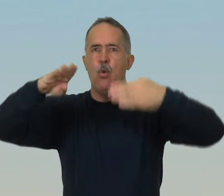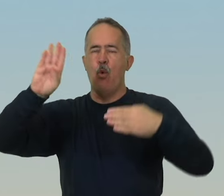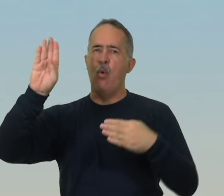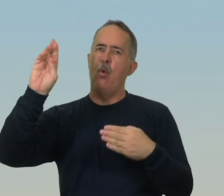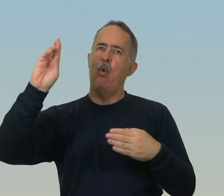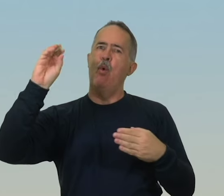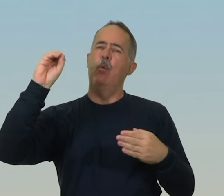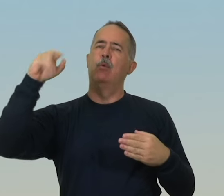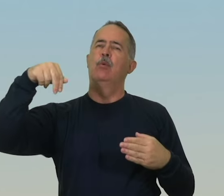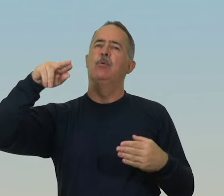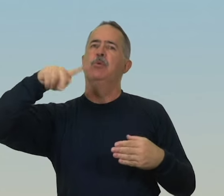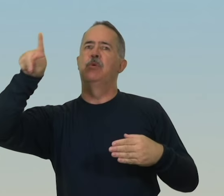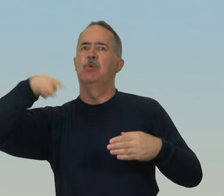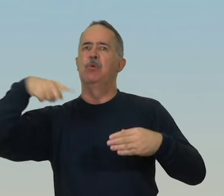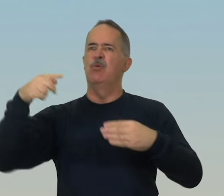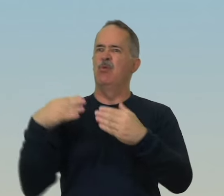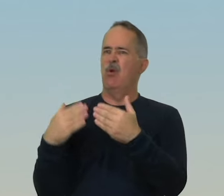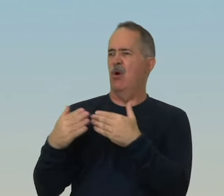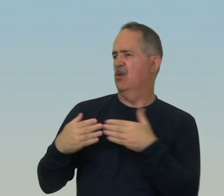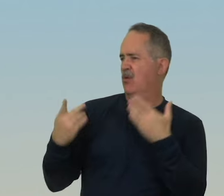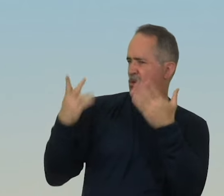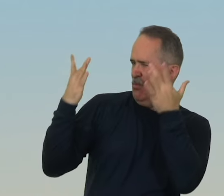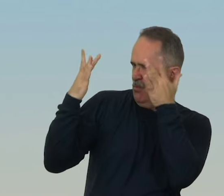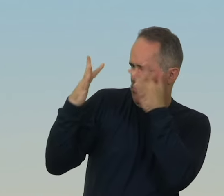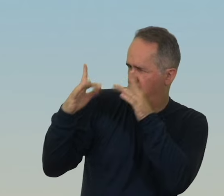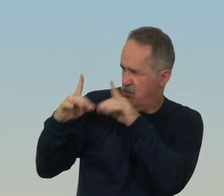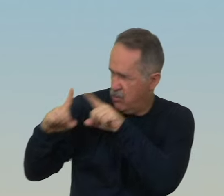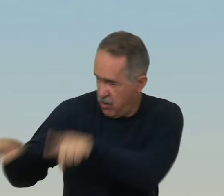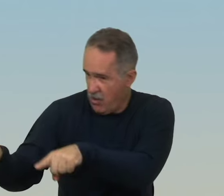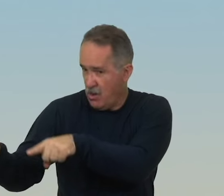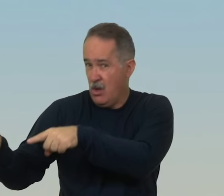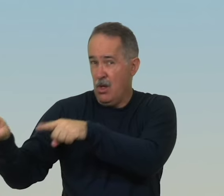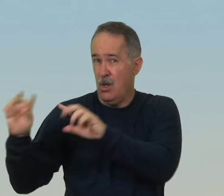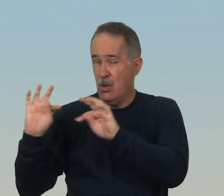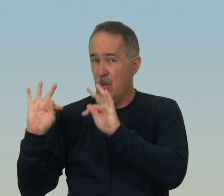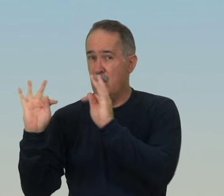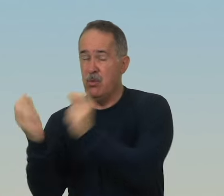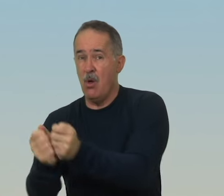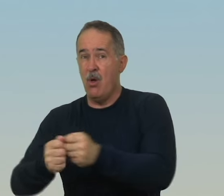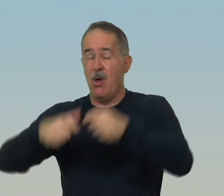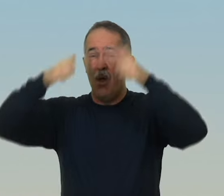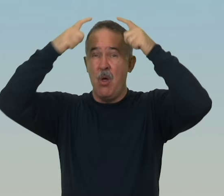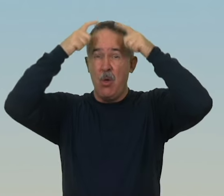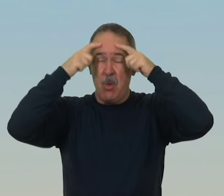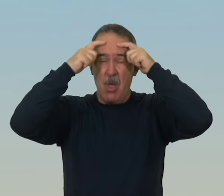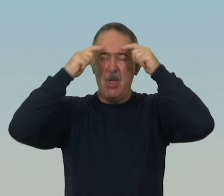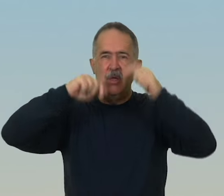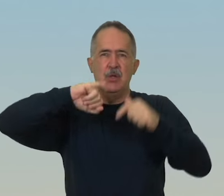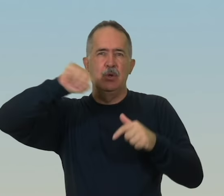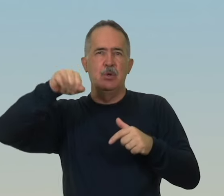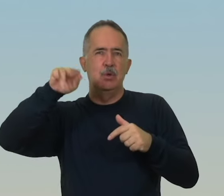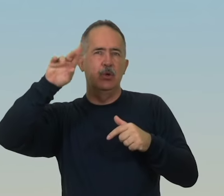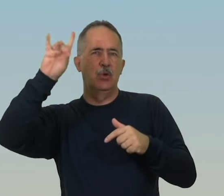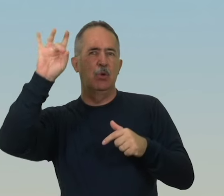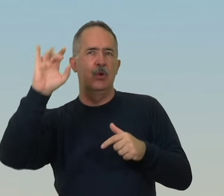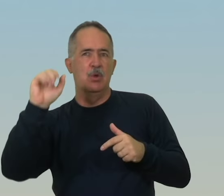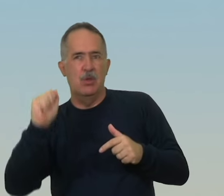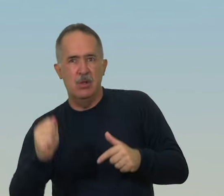frente aos reis de Judá e seus príncipes, aos sacerdotes e ao